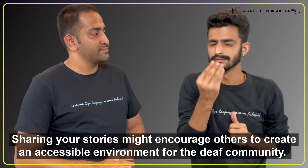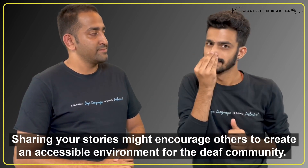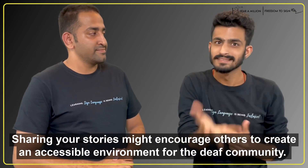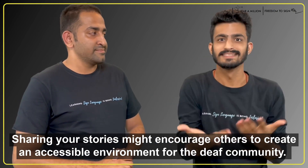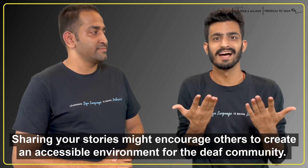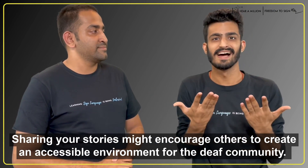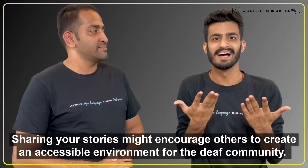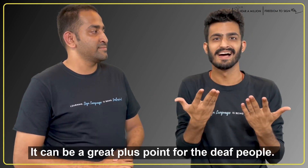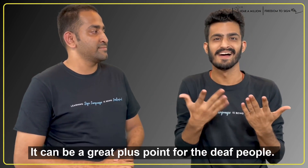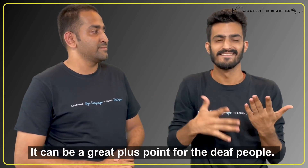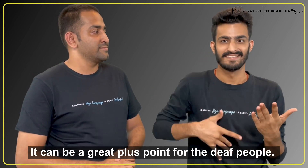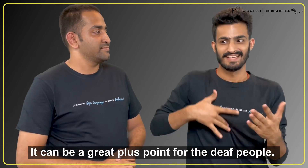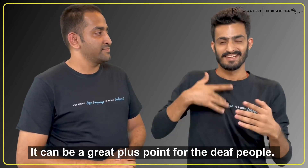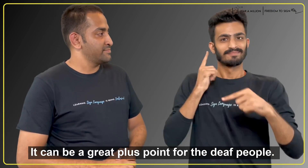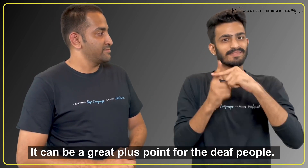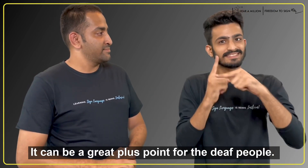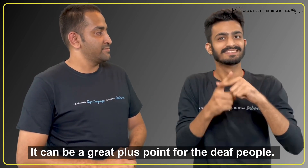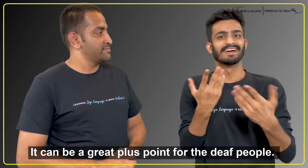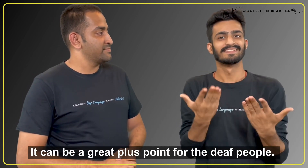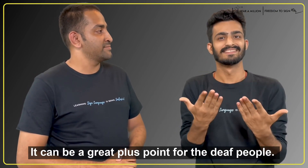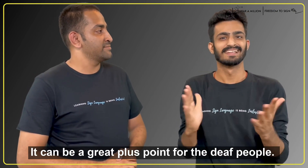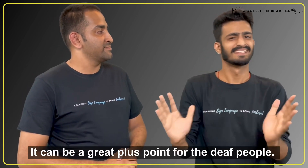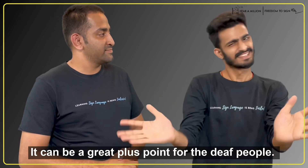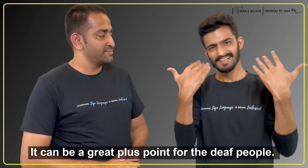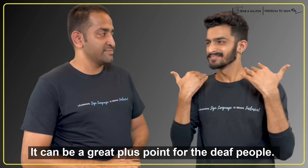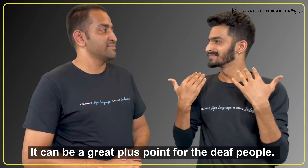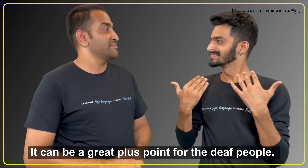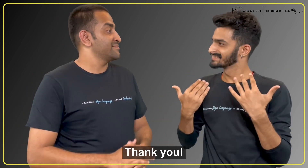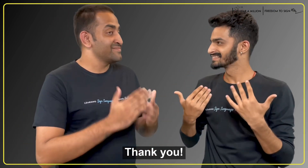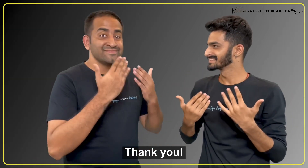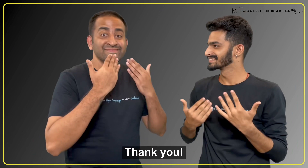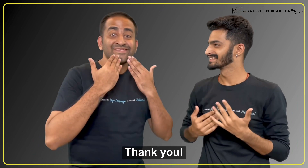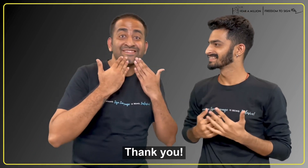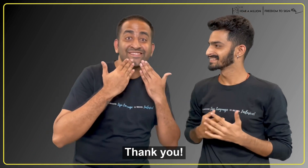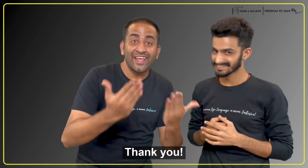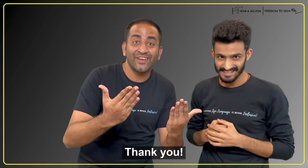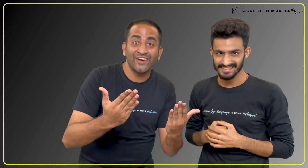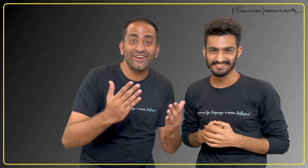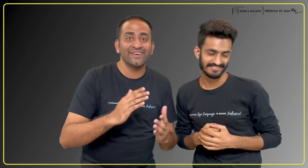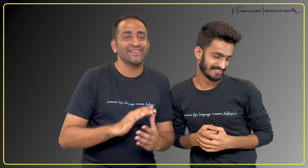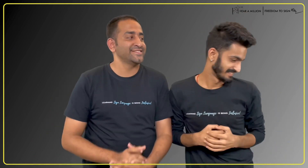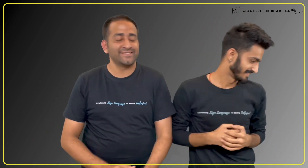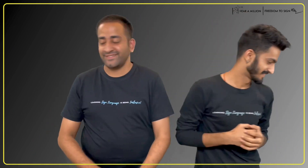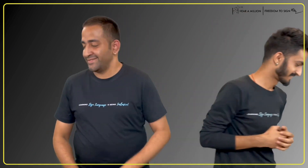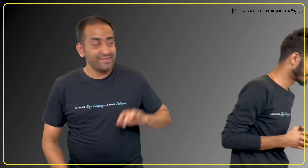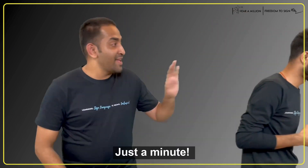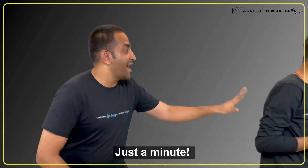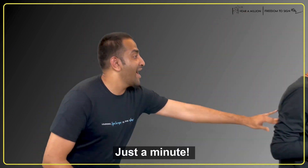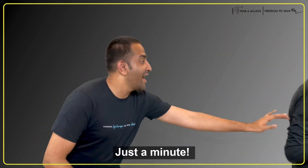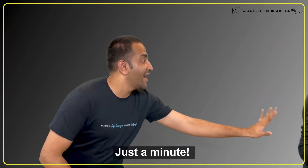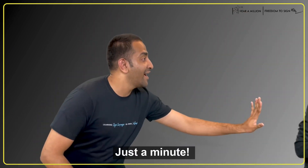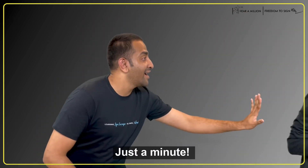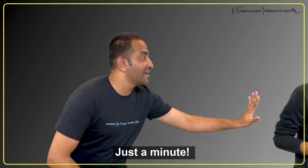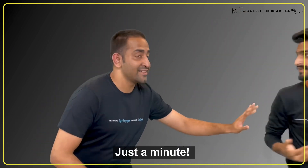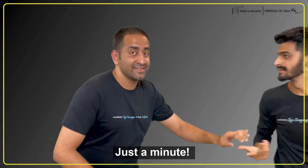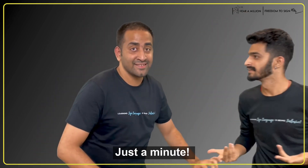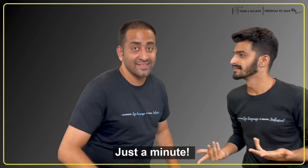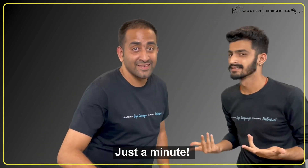ये बधर लोगों के लिए बहुत ही अच्छी बात हो सकती है अरे बूलना मत 13 से 19 सितंबर तक विडियो